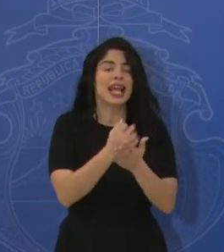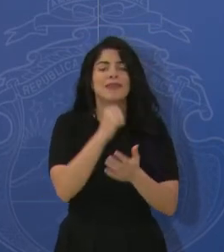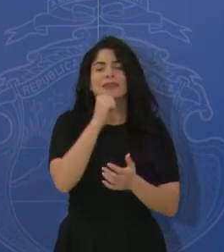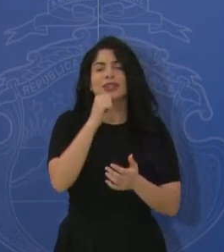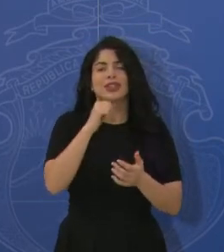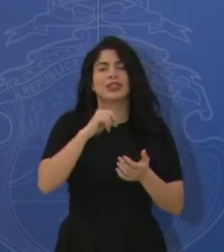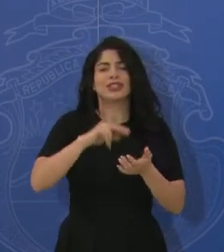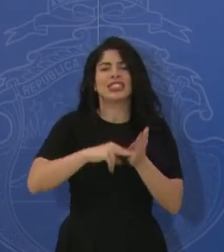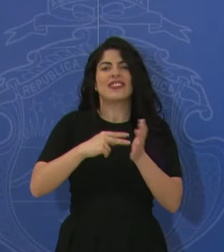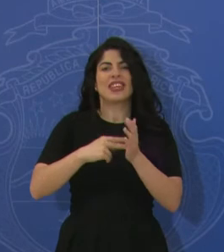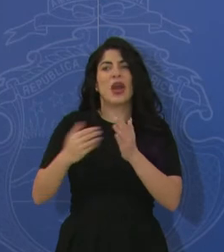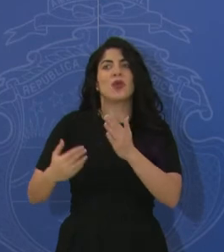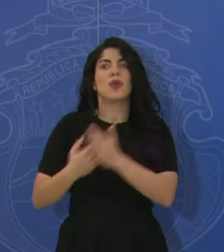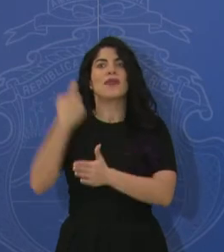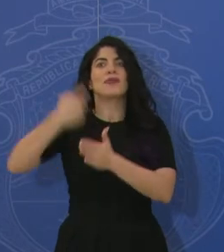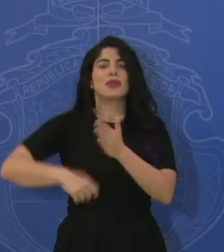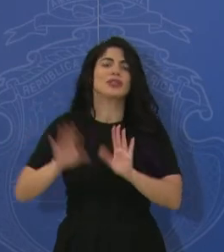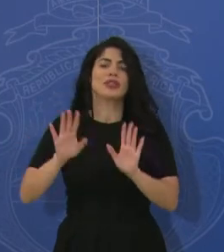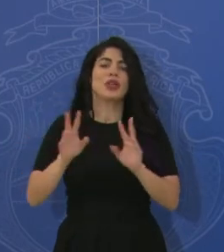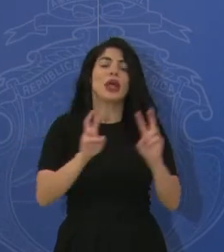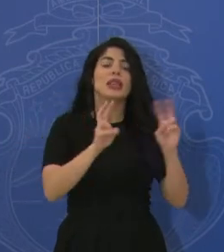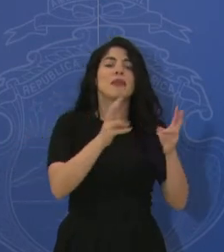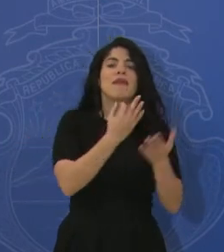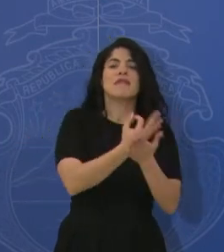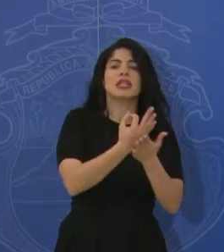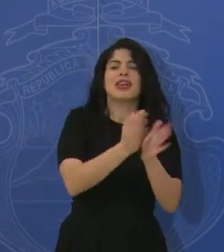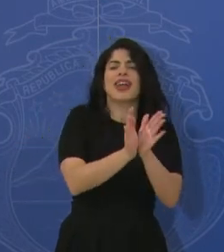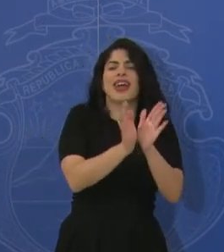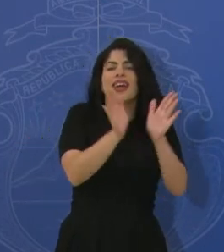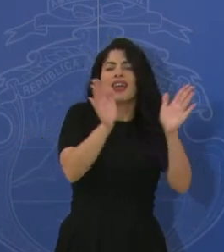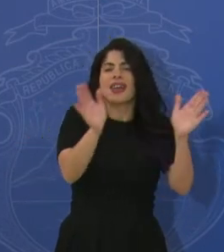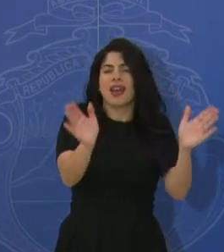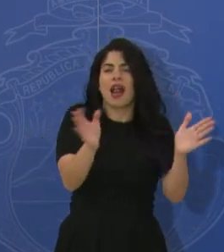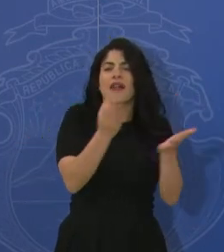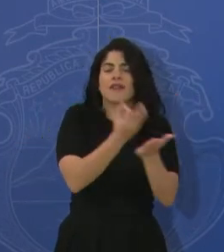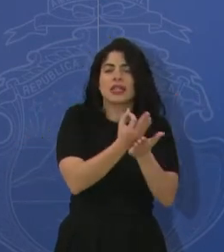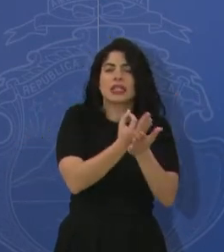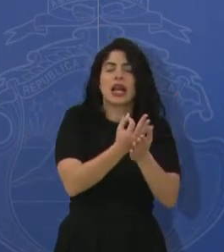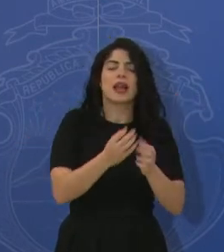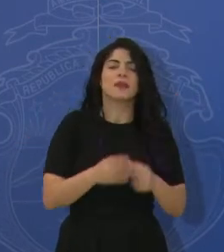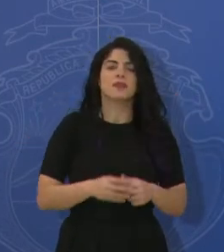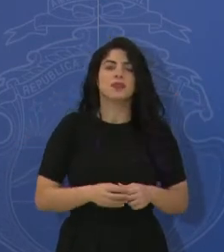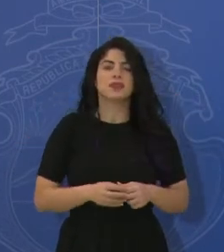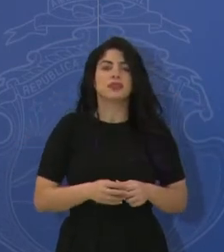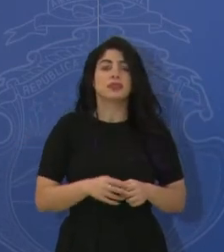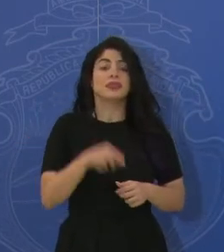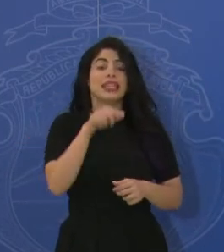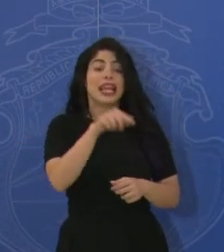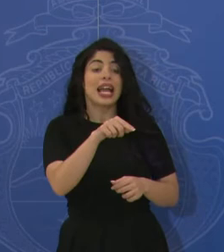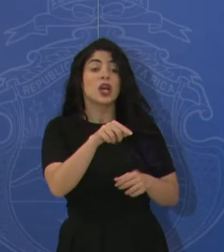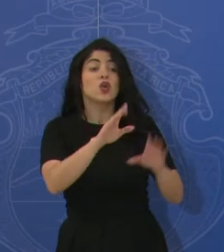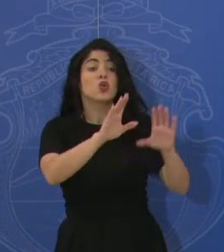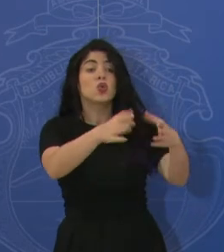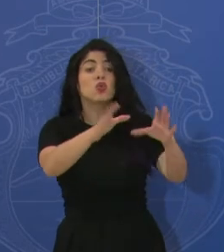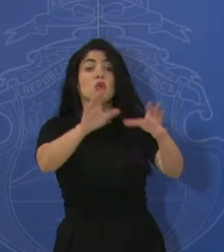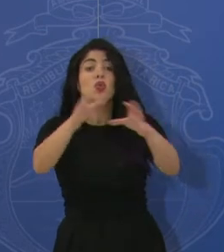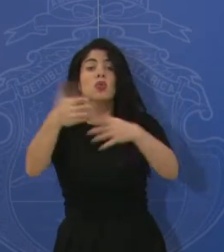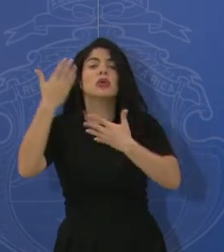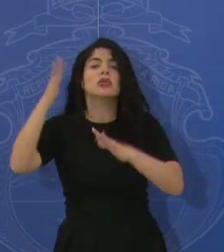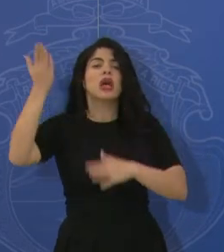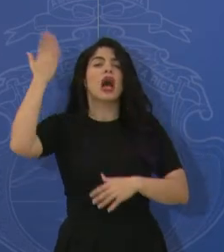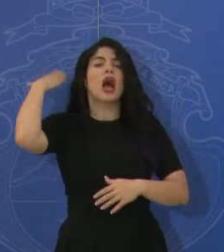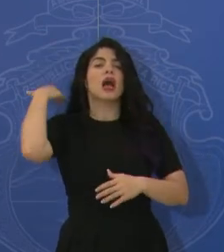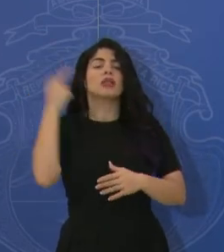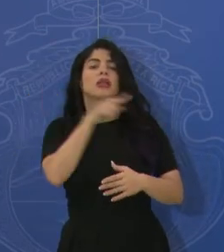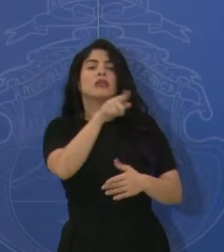ver con la imposición de impuestos, sino en general sobre temas fiscales donde los sectores ya se han pronunciado